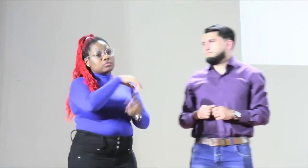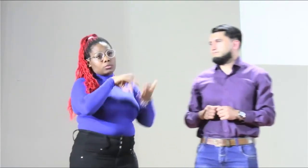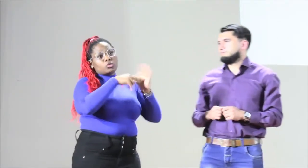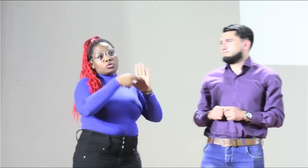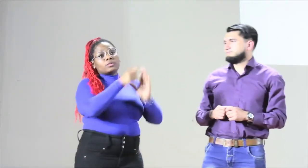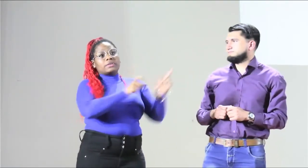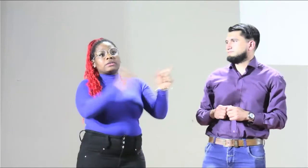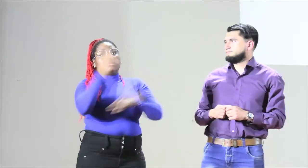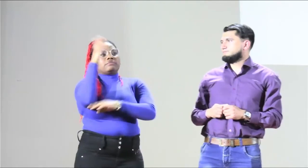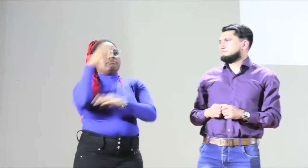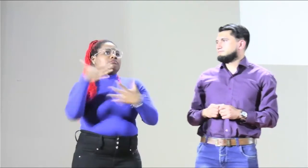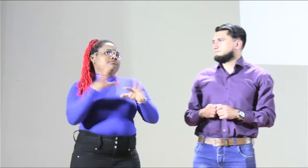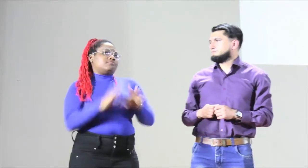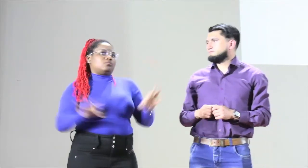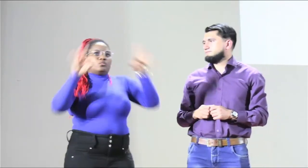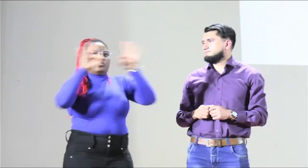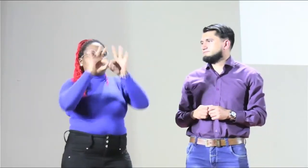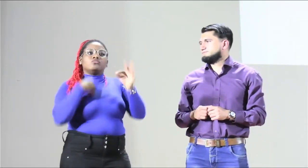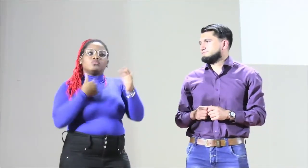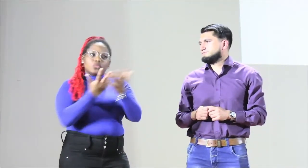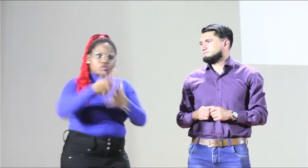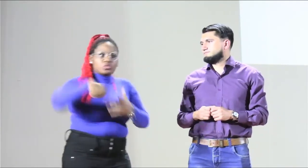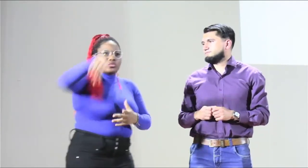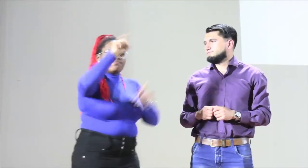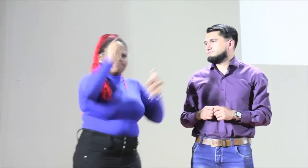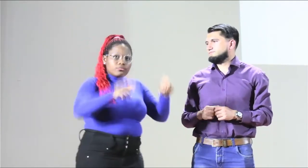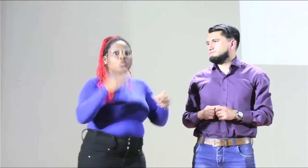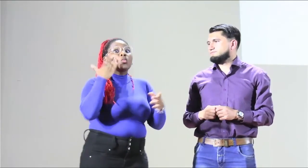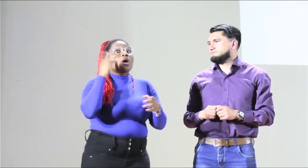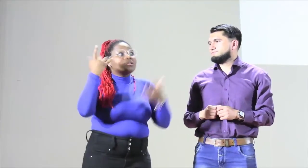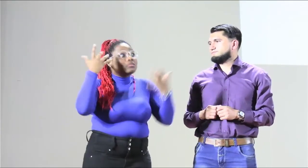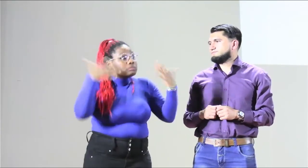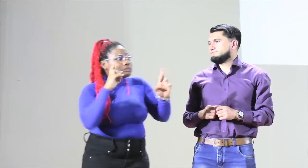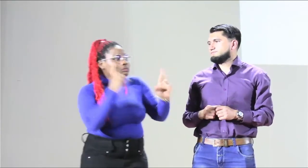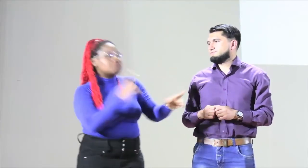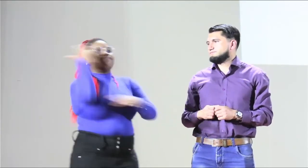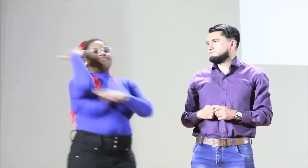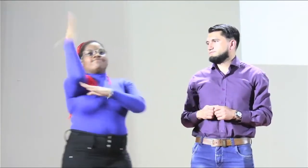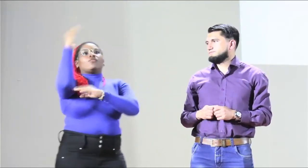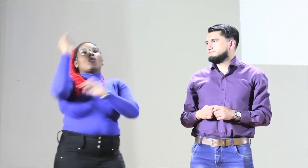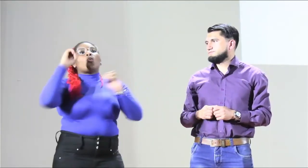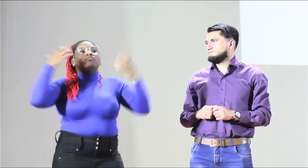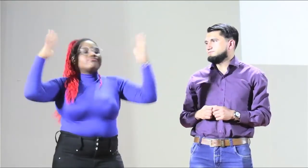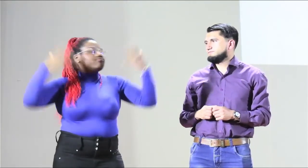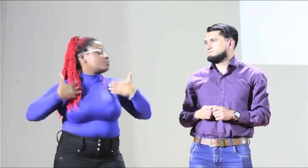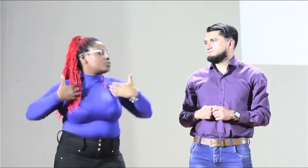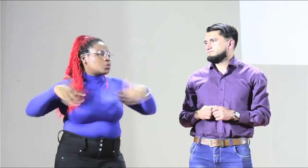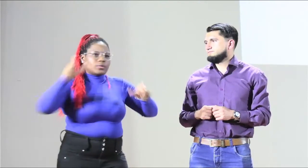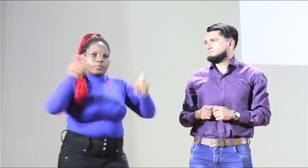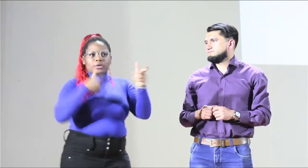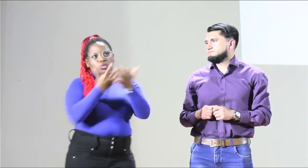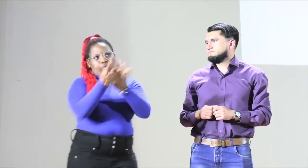realizar acciones, metas, logros. Es importante que lo hagamos porque este